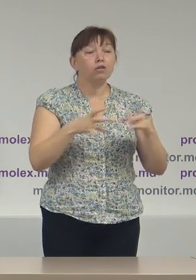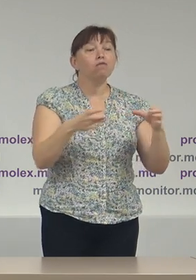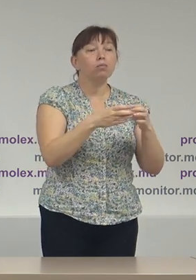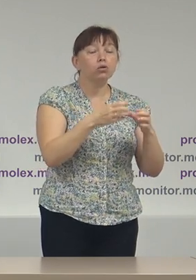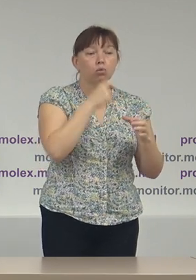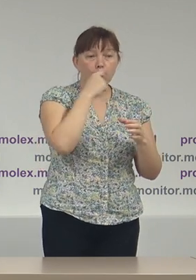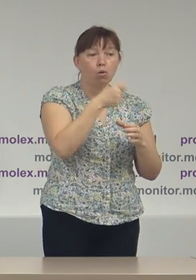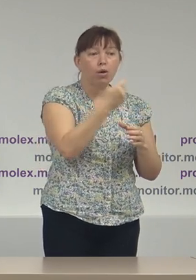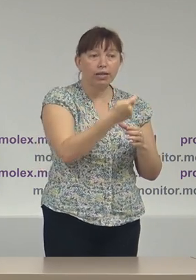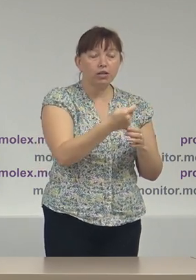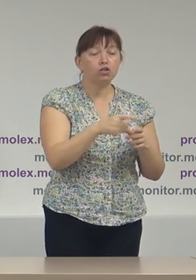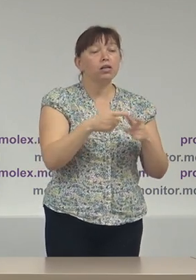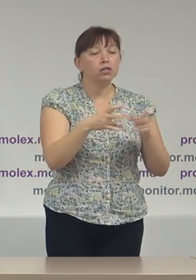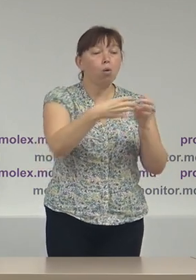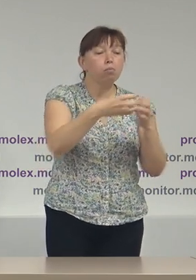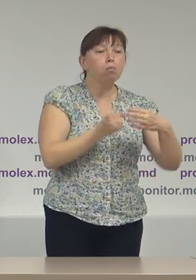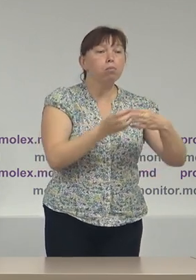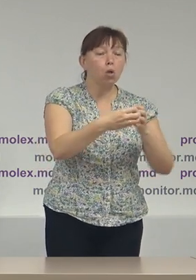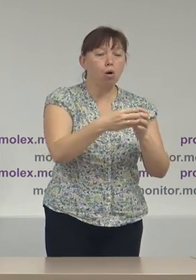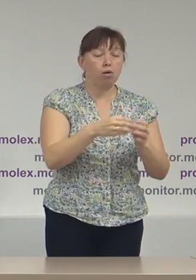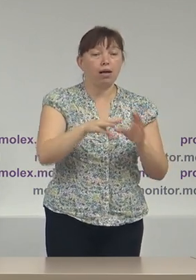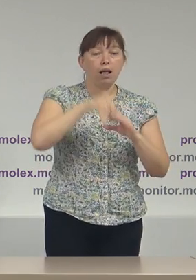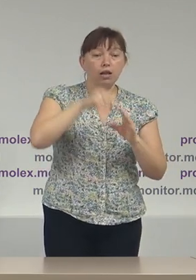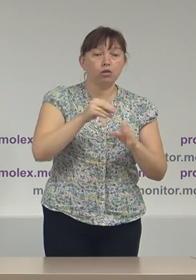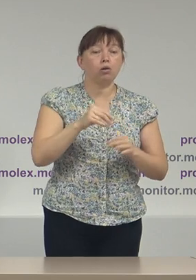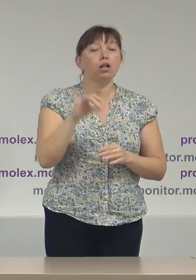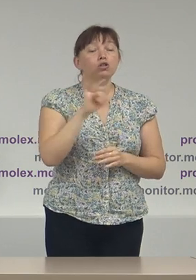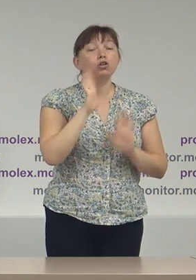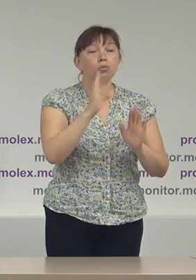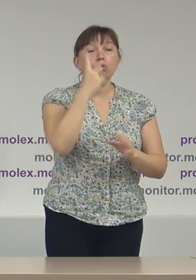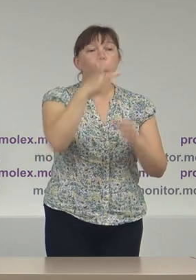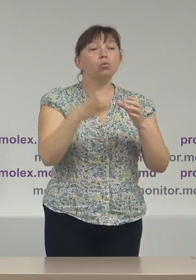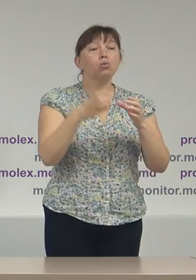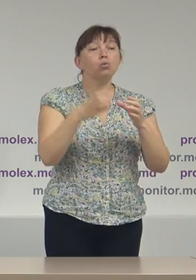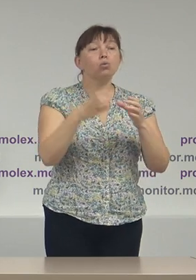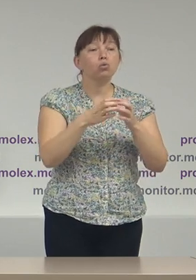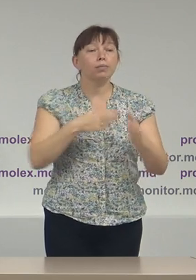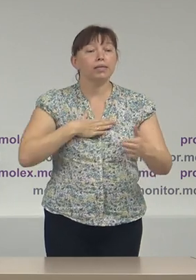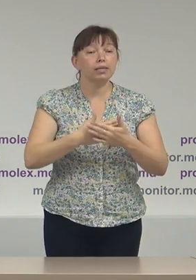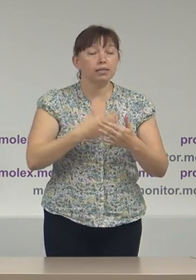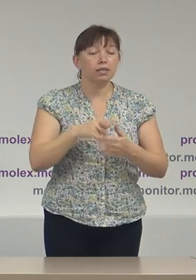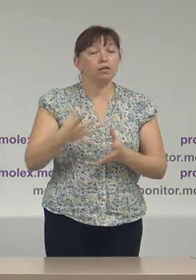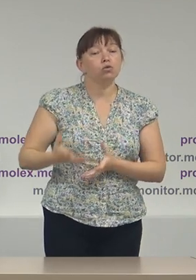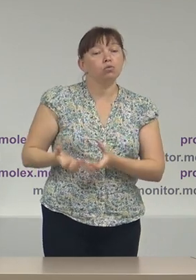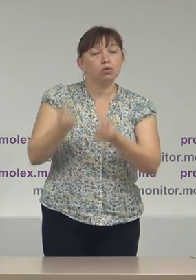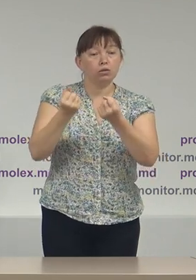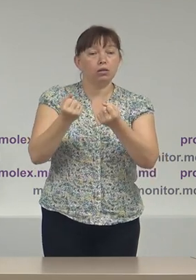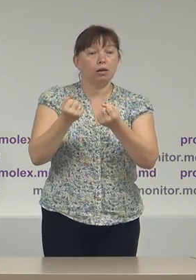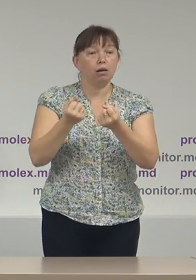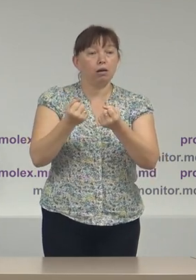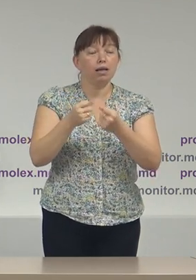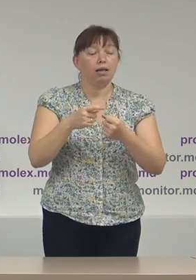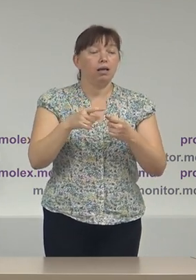politice, partide sau bloc electoral și doar una, un grup de inițiativă este în susținerea candidatului